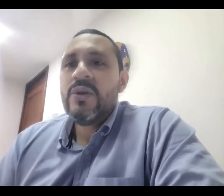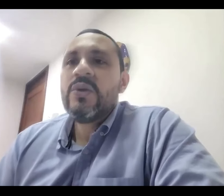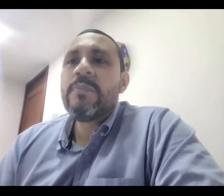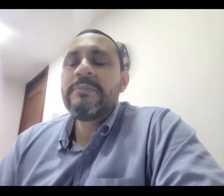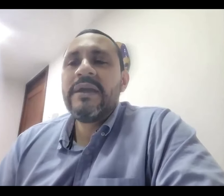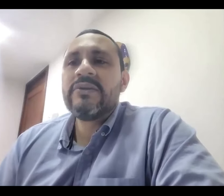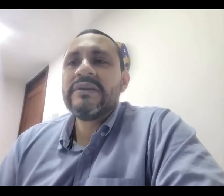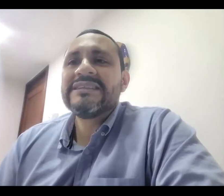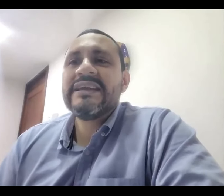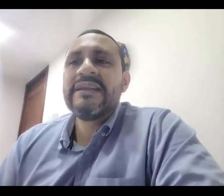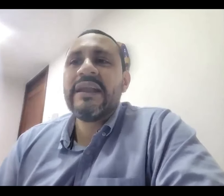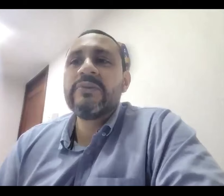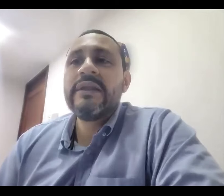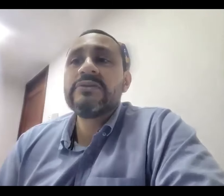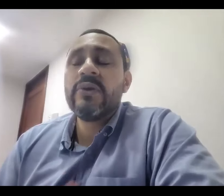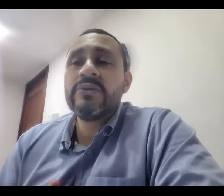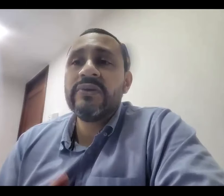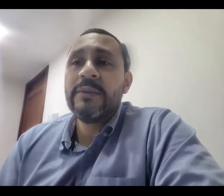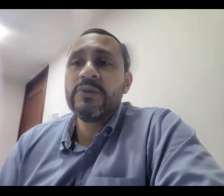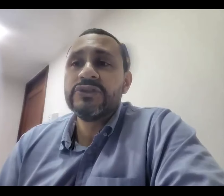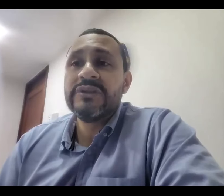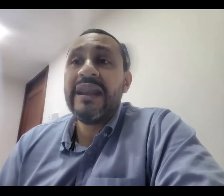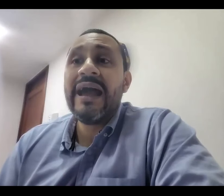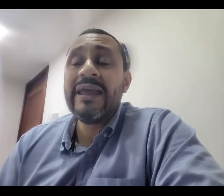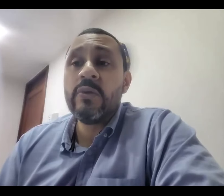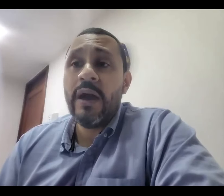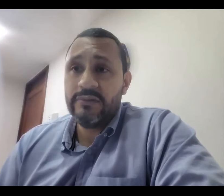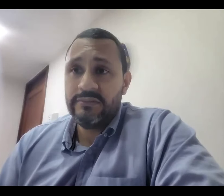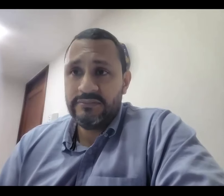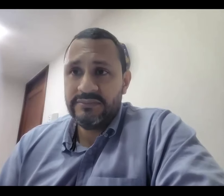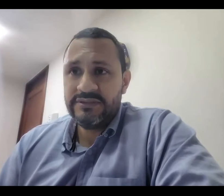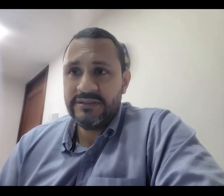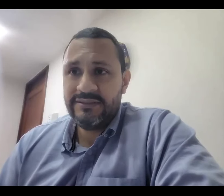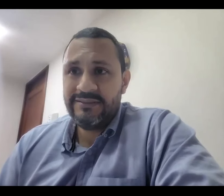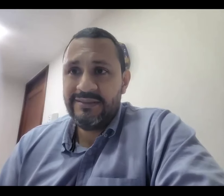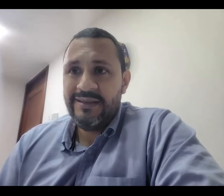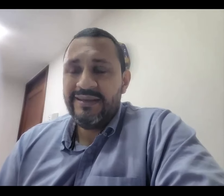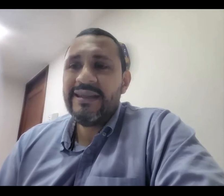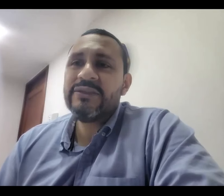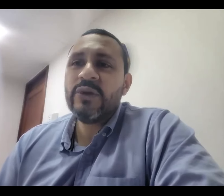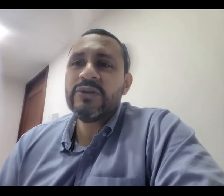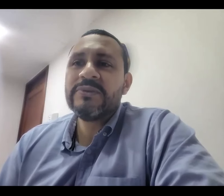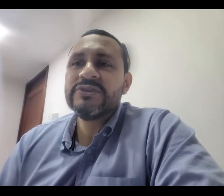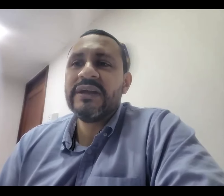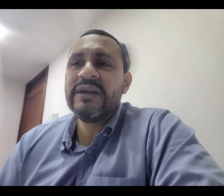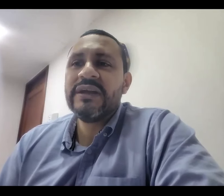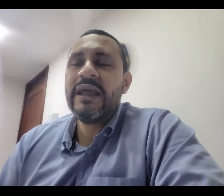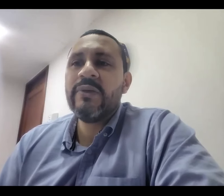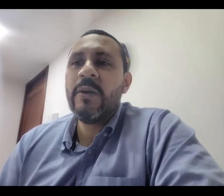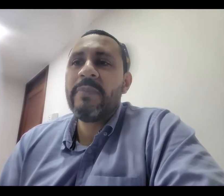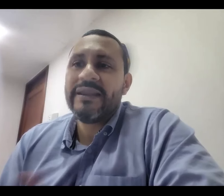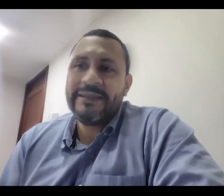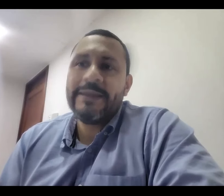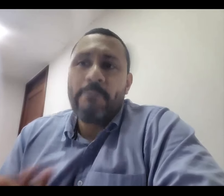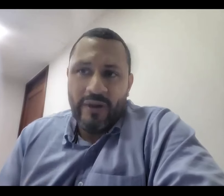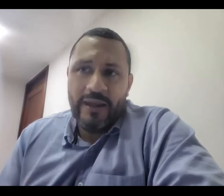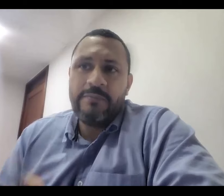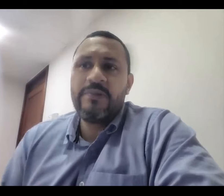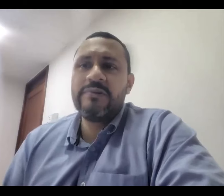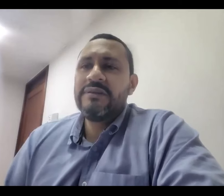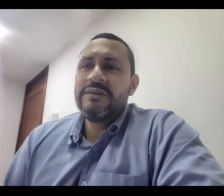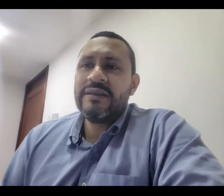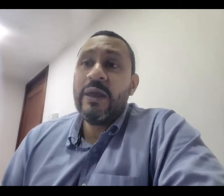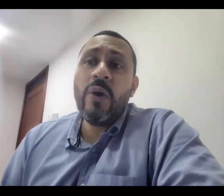lo primero es generar un entorno emocional adecuado sí y el entorno emocional adecuado parte por